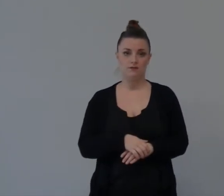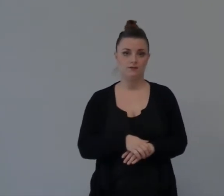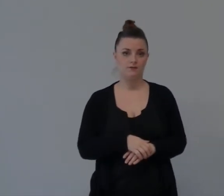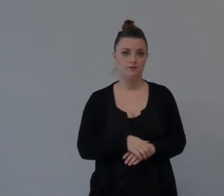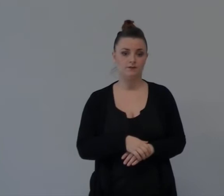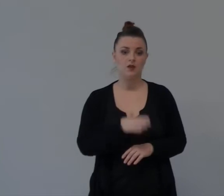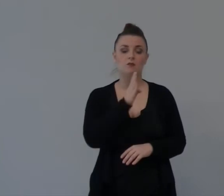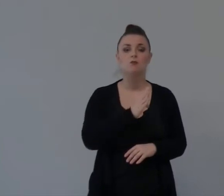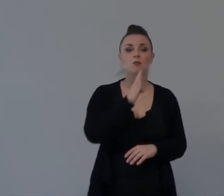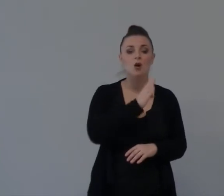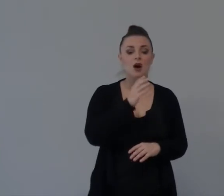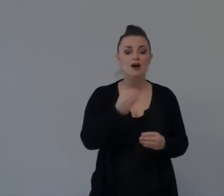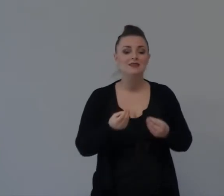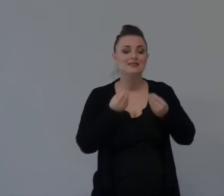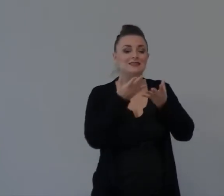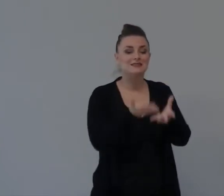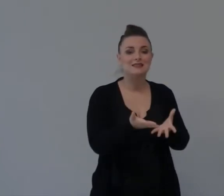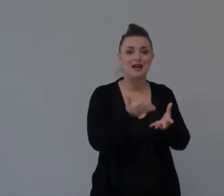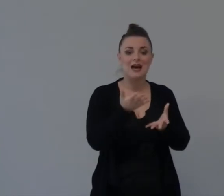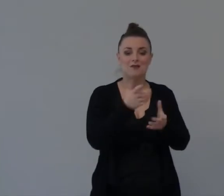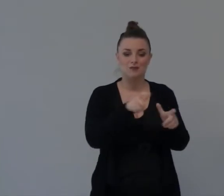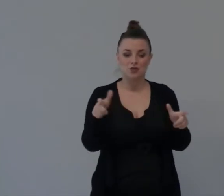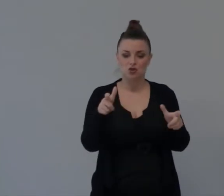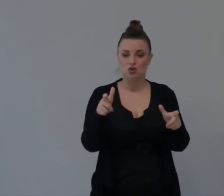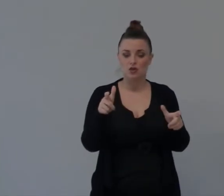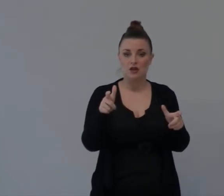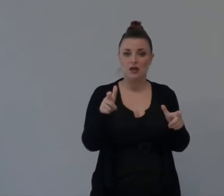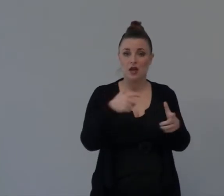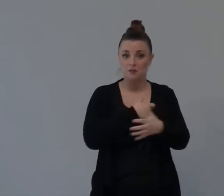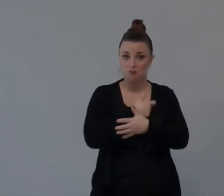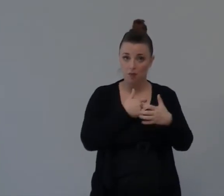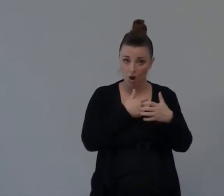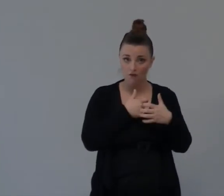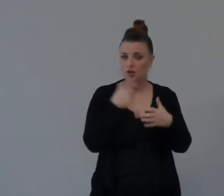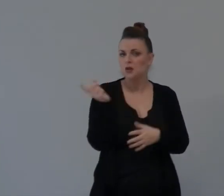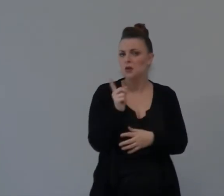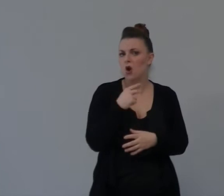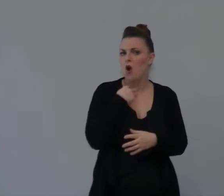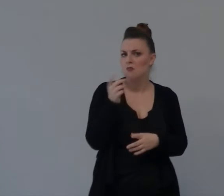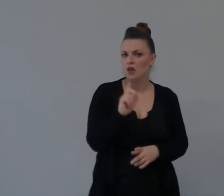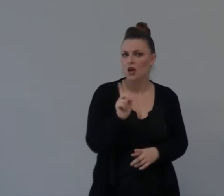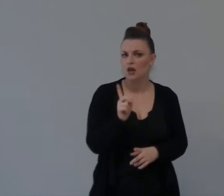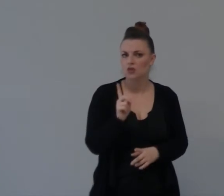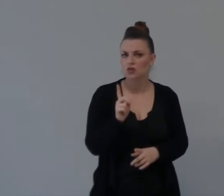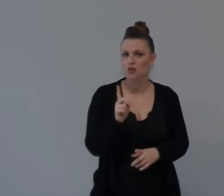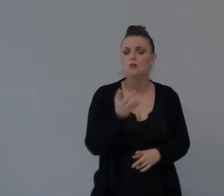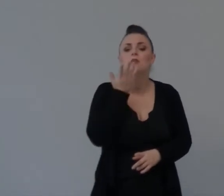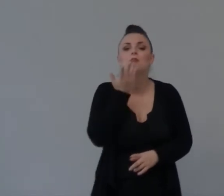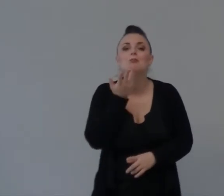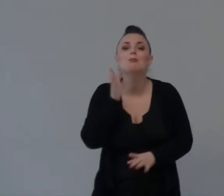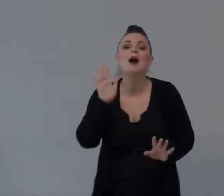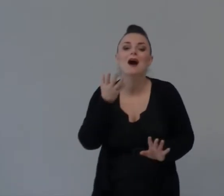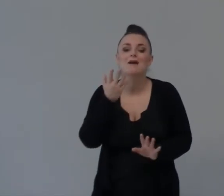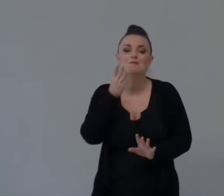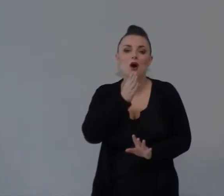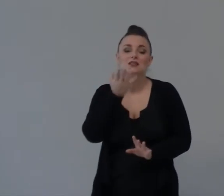Ai Poveri Più Di Quello Che Dava Ma Boaz Dava Di Più Di Quello Che Dava Non Perché Doveva Soprattutto Perché Lui Doveva